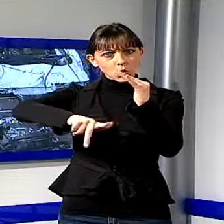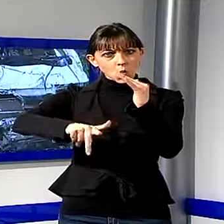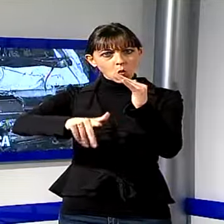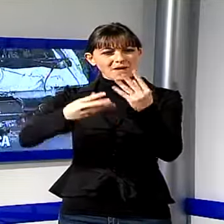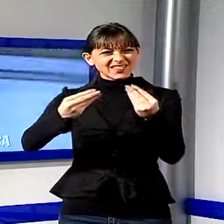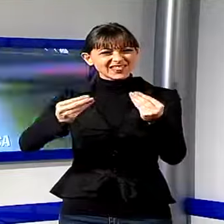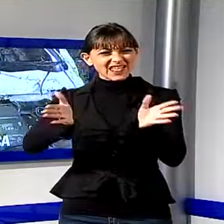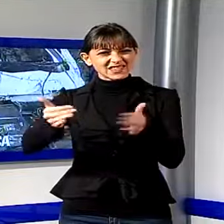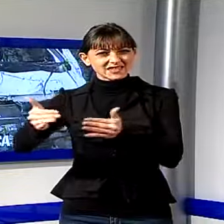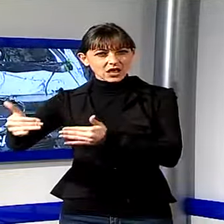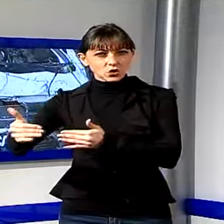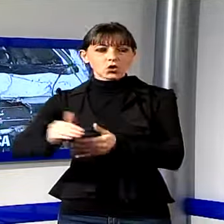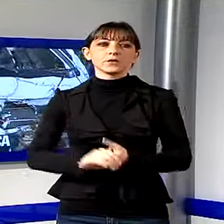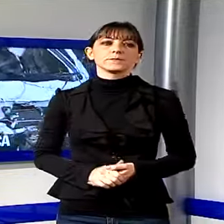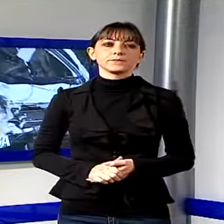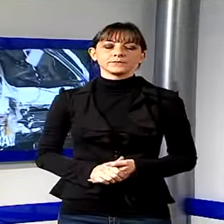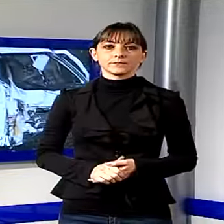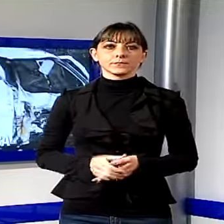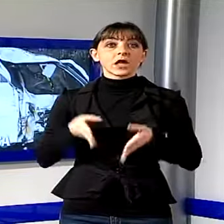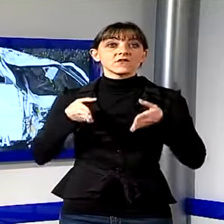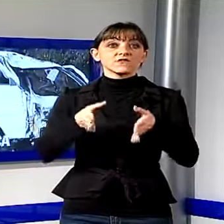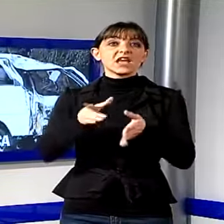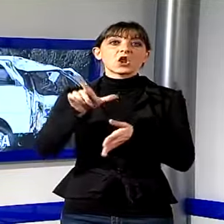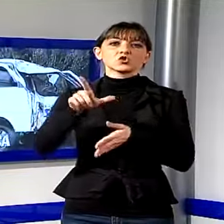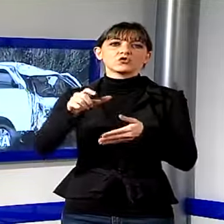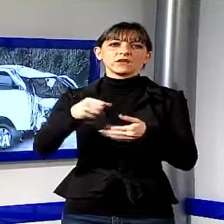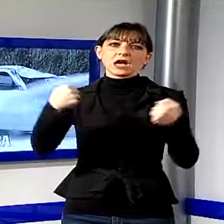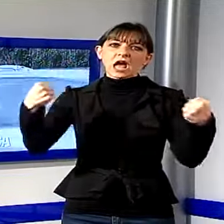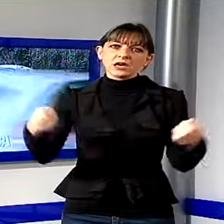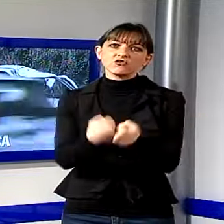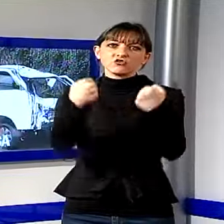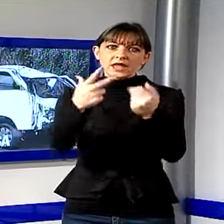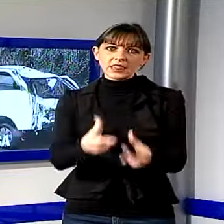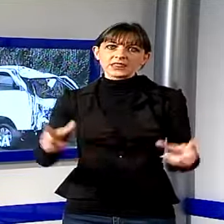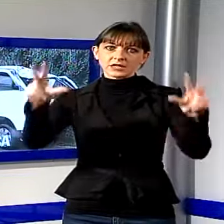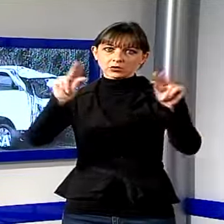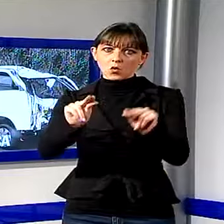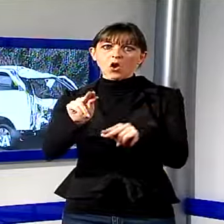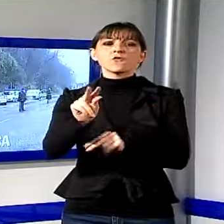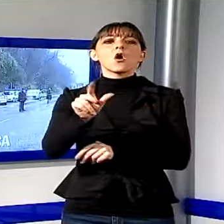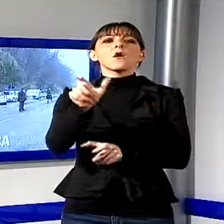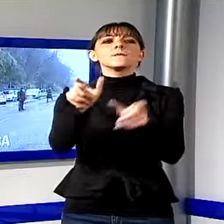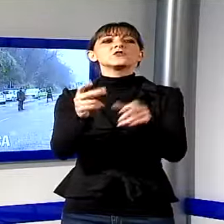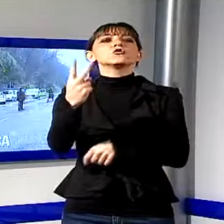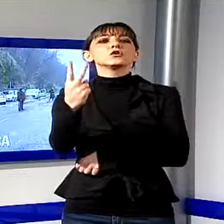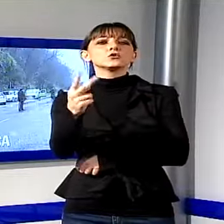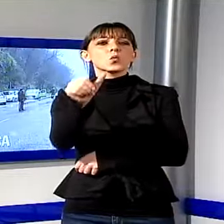Scontro sulla Lodovica, innesimo incidente alla curva di Piano della Rocca. Due feriti fortunatamente non sarebbero in gravi condizioni.